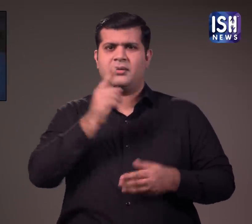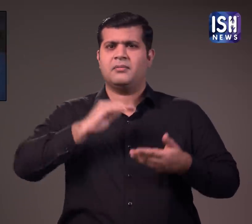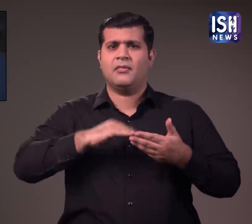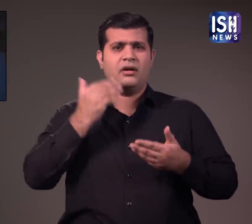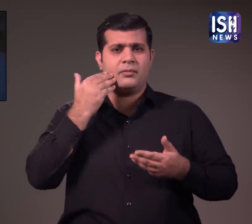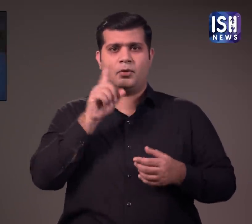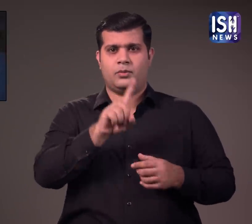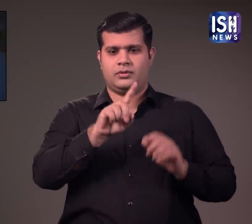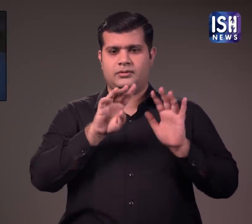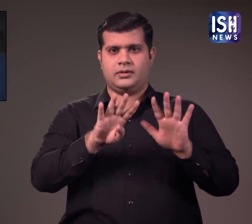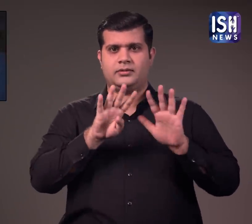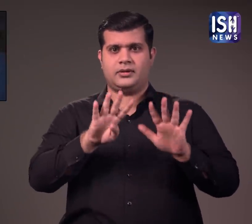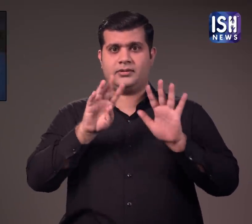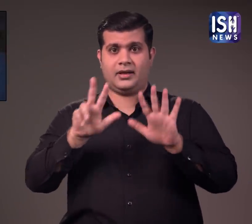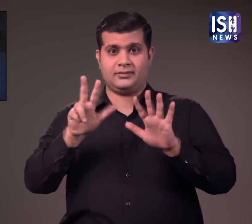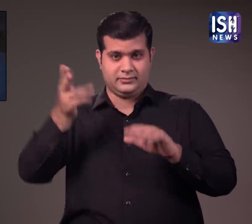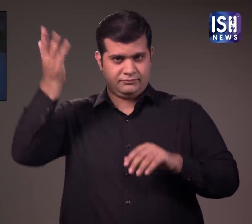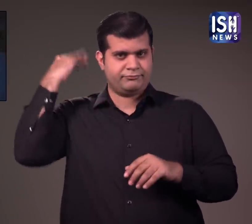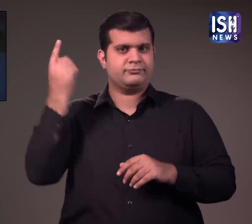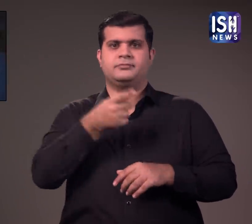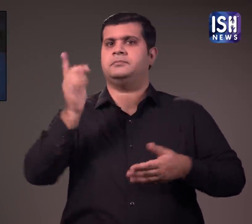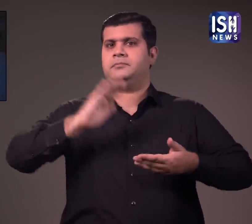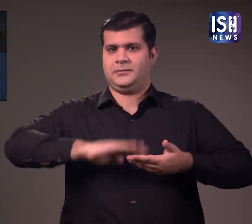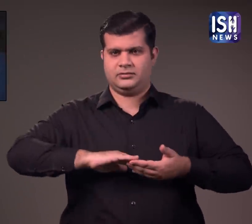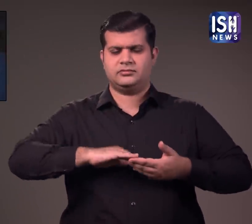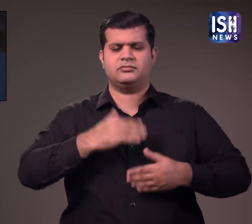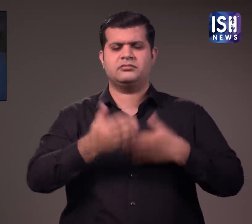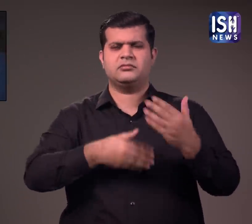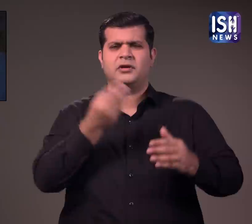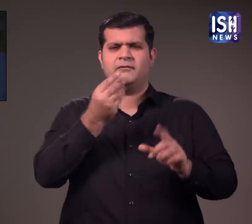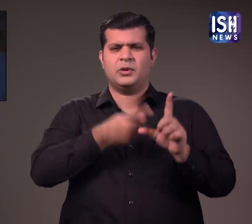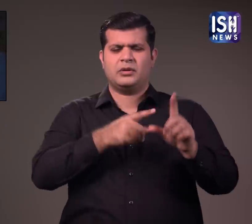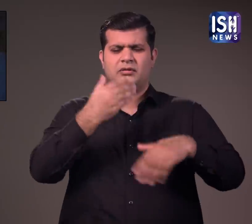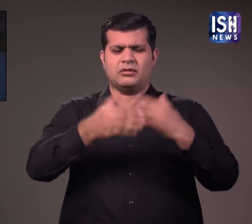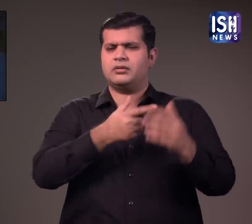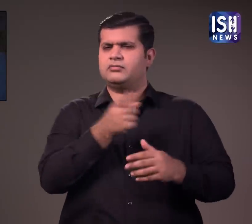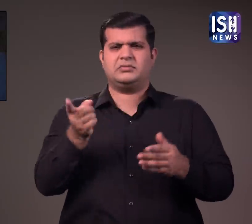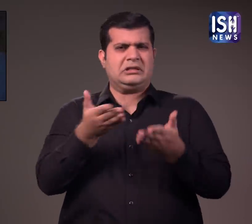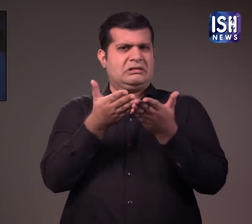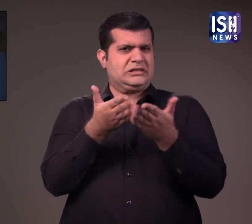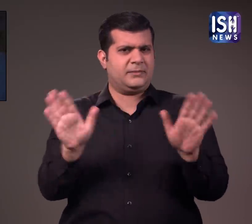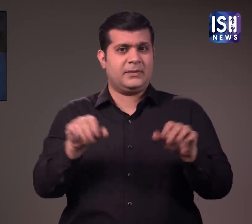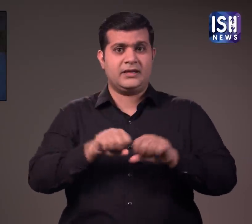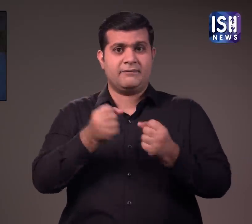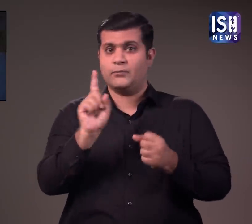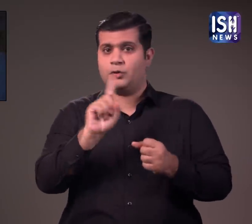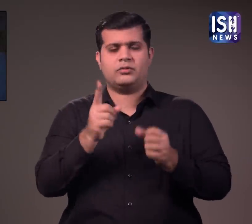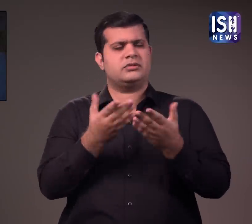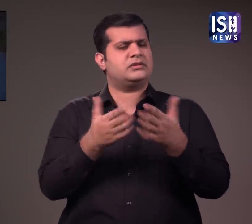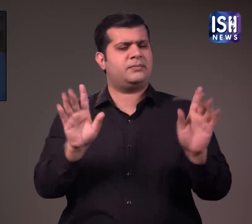उसने 1998 में संजेदत से शादी की लेकिन कुछ सालों बाद अलग हो गई हालाकि उनका तलाग नहीं हुआ था